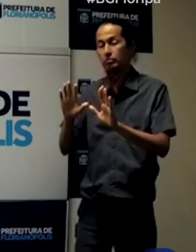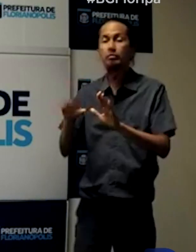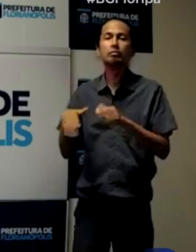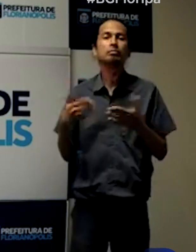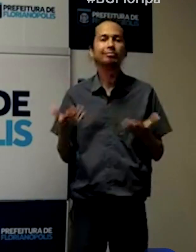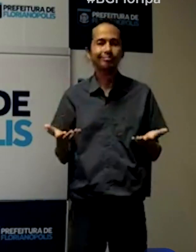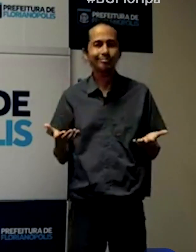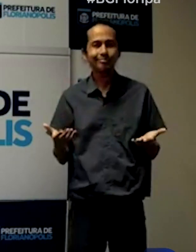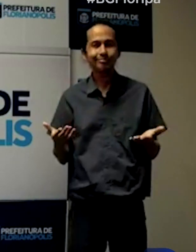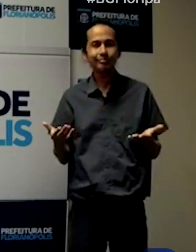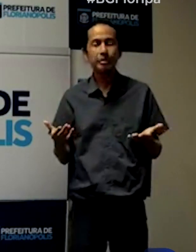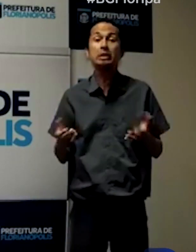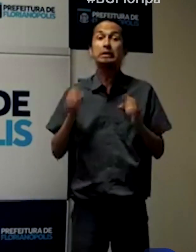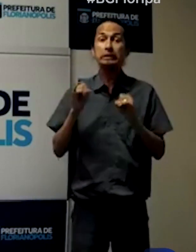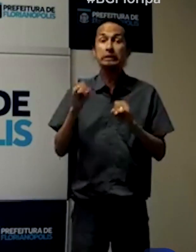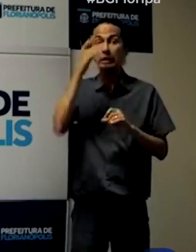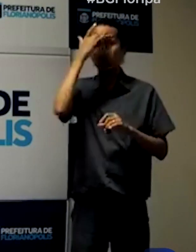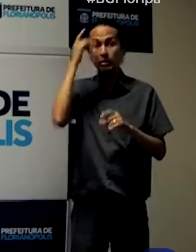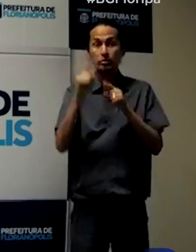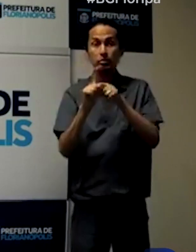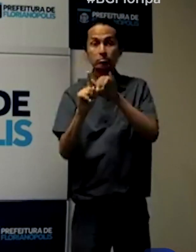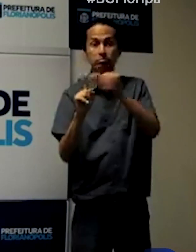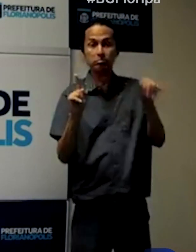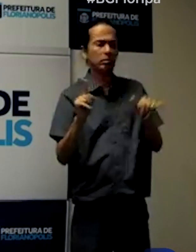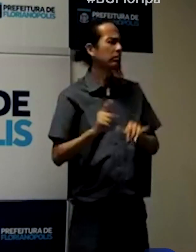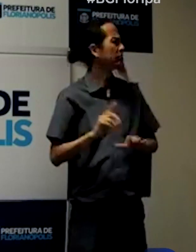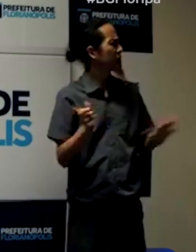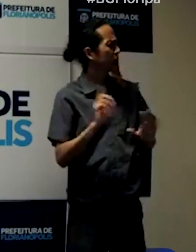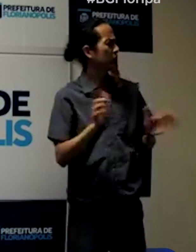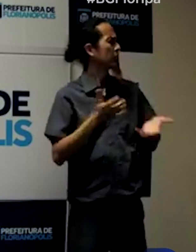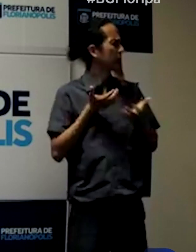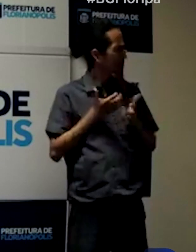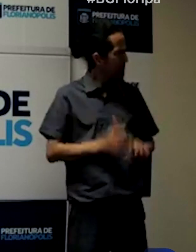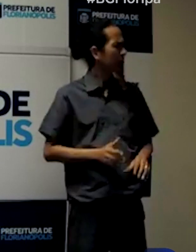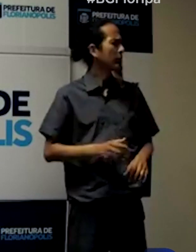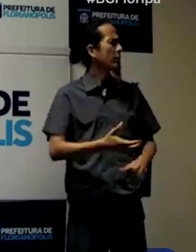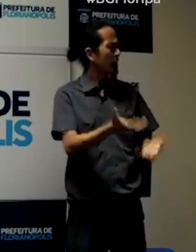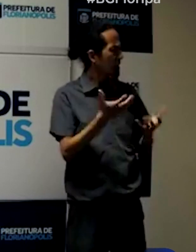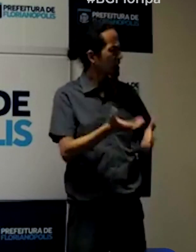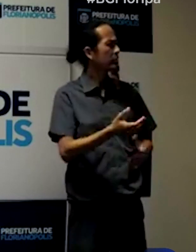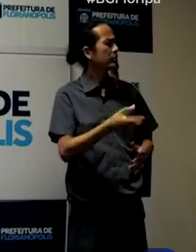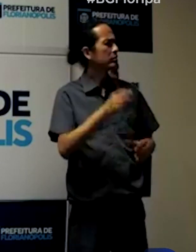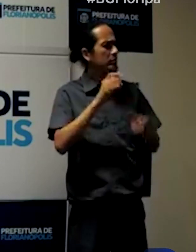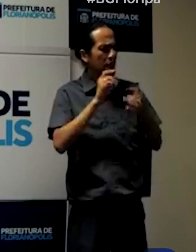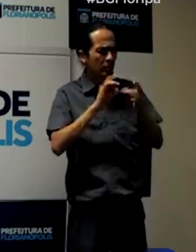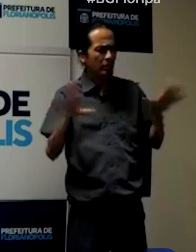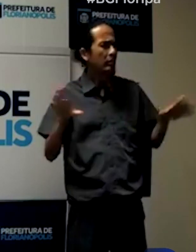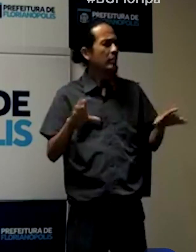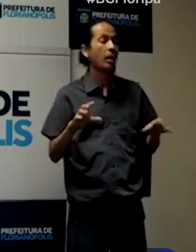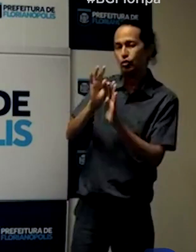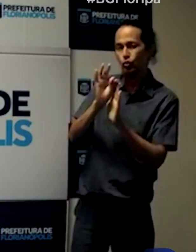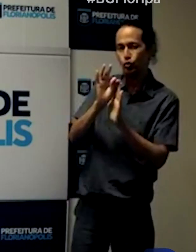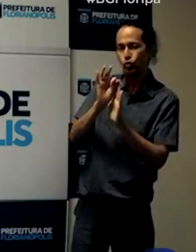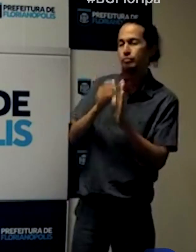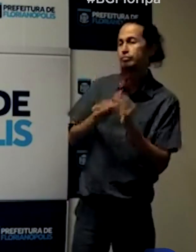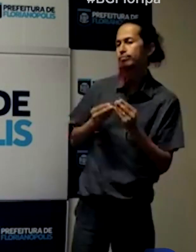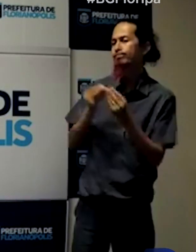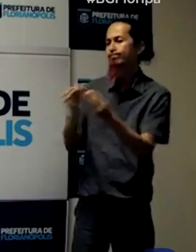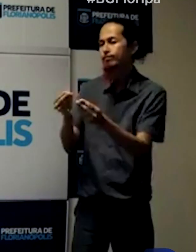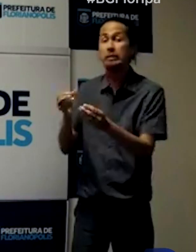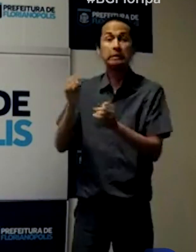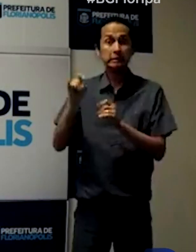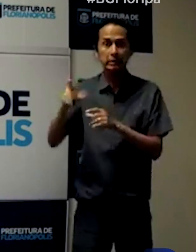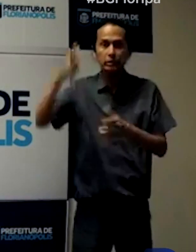verbal. Ah, se a pessoa insistir e vir, aí nós podemos passar por uma advertência por escrito. Mas se a pessoa